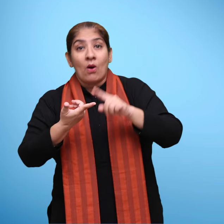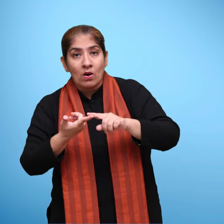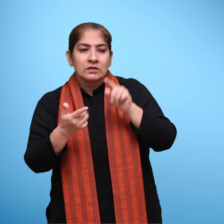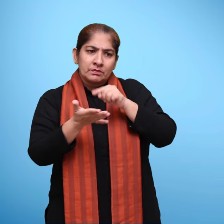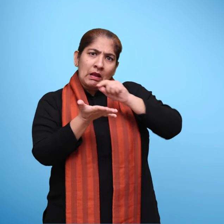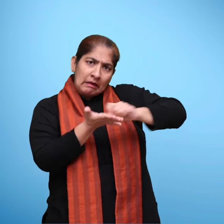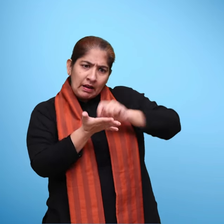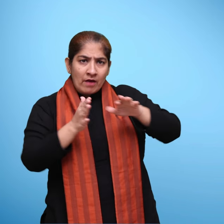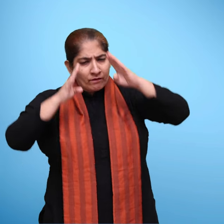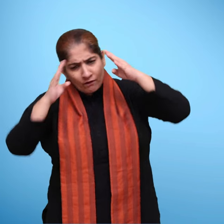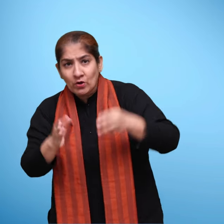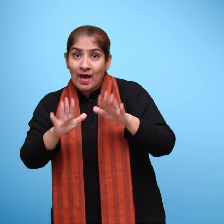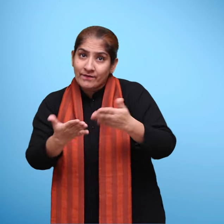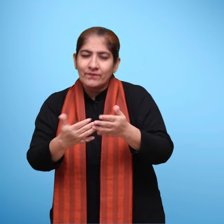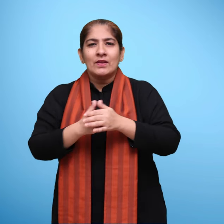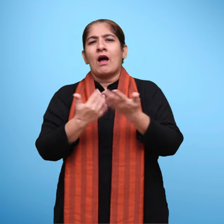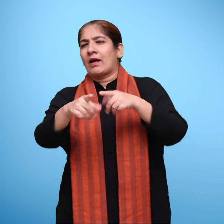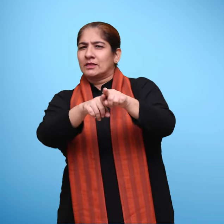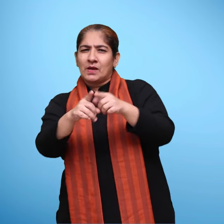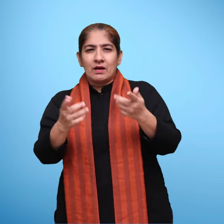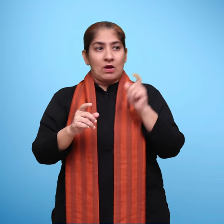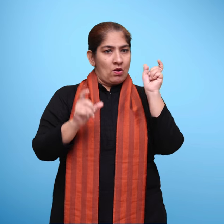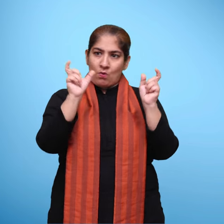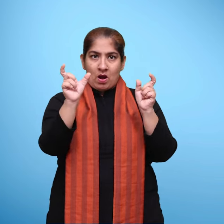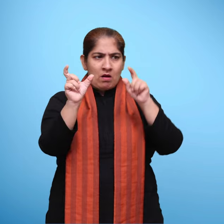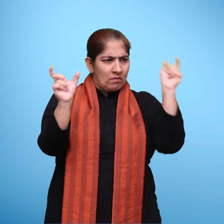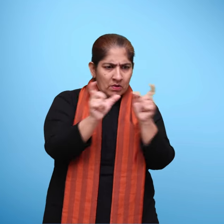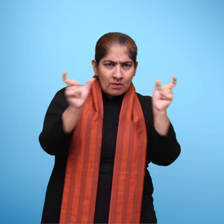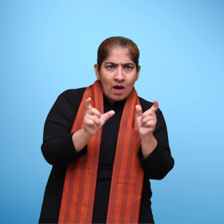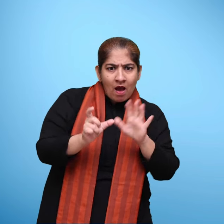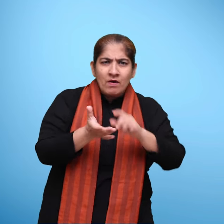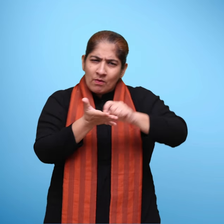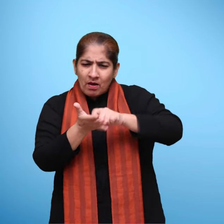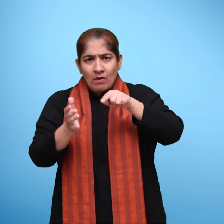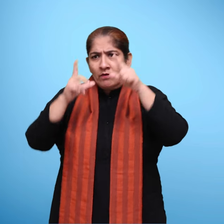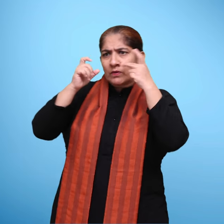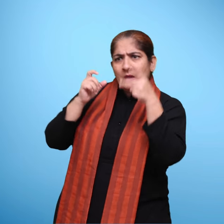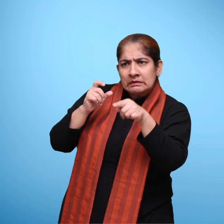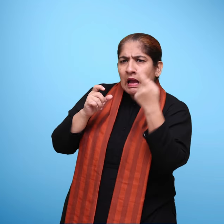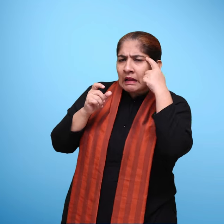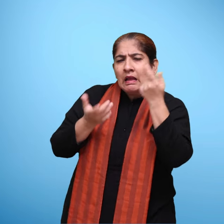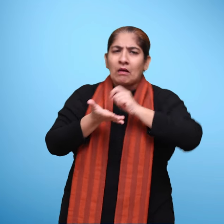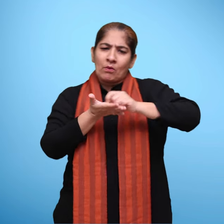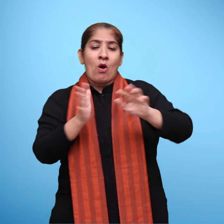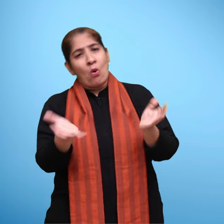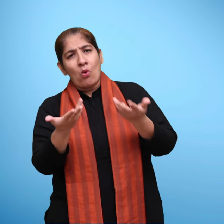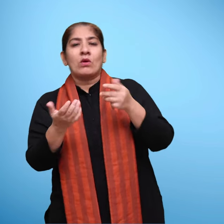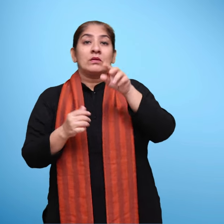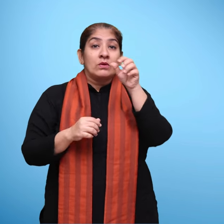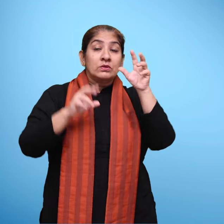उदाहरन के लिए अक्षरों को जोड़ कर शब्द बना कर लिखना, चित्रों को देख कर शब्द लिखना, दिये गए विशे पर अपनी